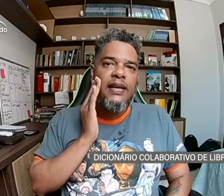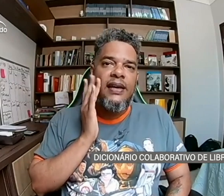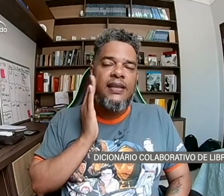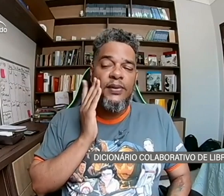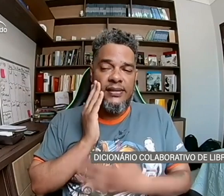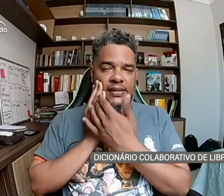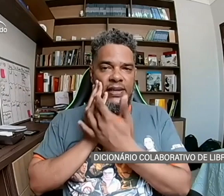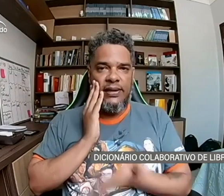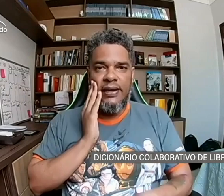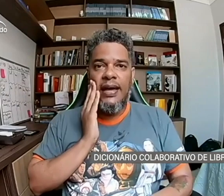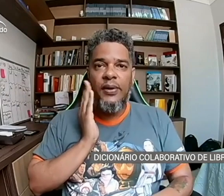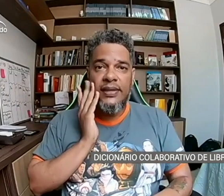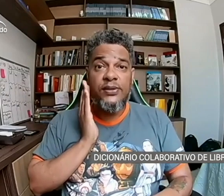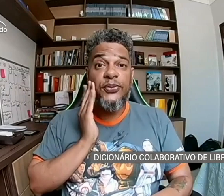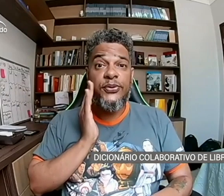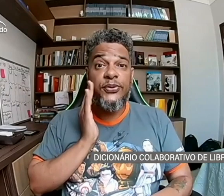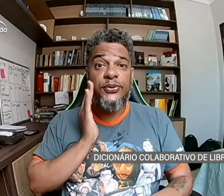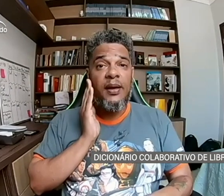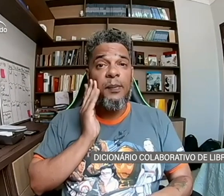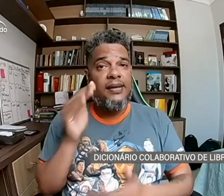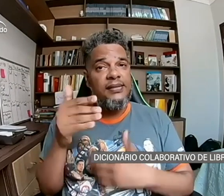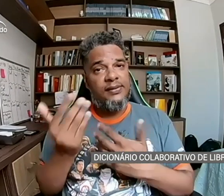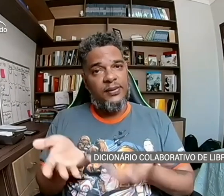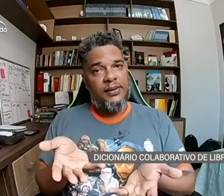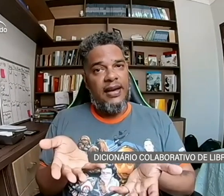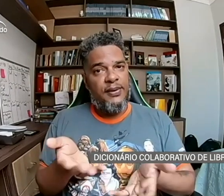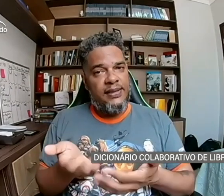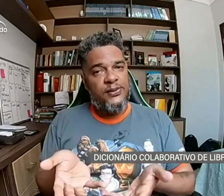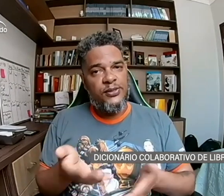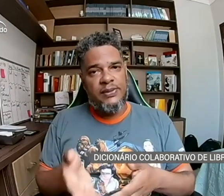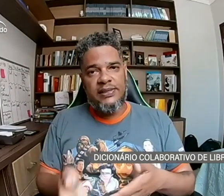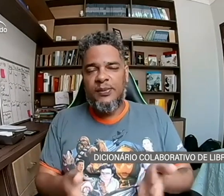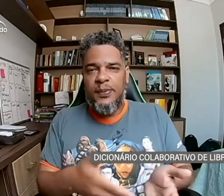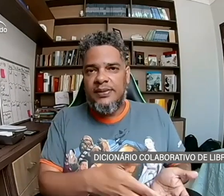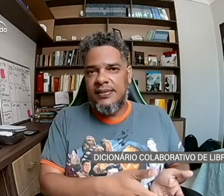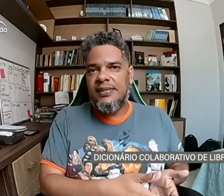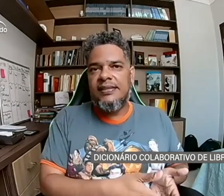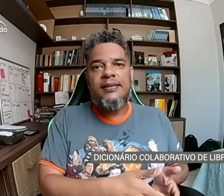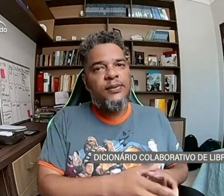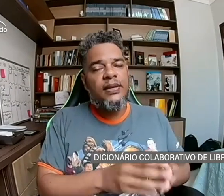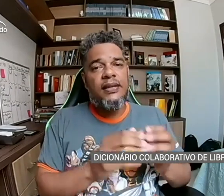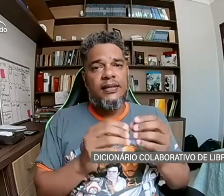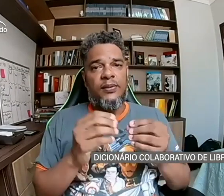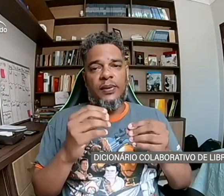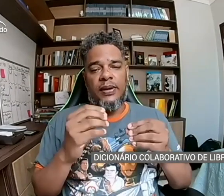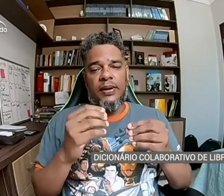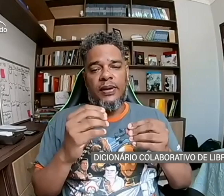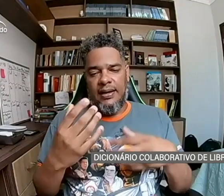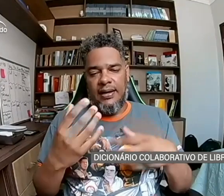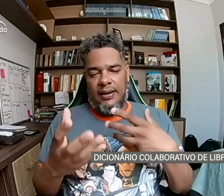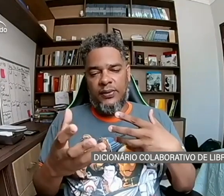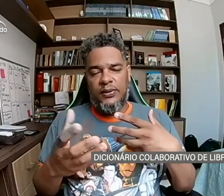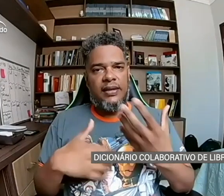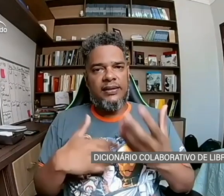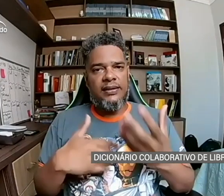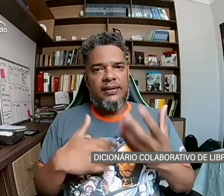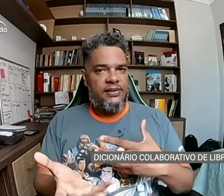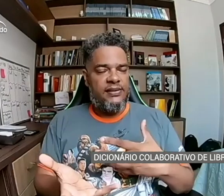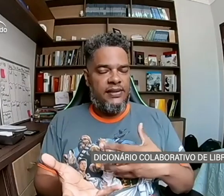Então, esse sinal aqui, ele caiu em desuso. Mas, caiu em desuso, mas ele não pode ser esquecido. Então, quando eu cadastro esse sinal